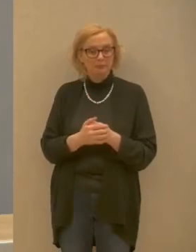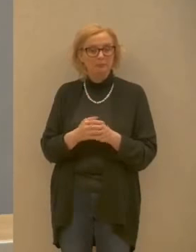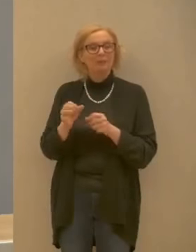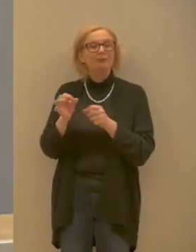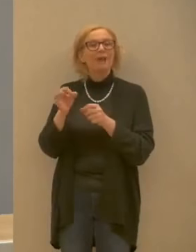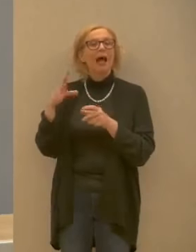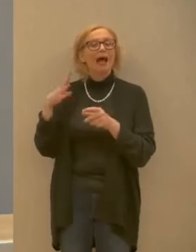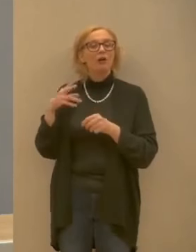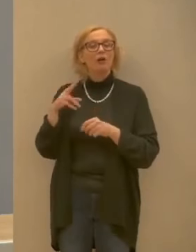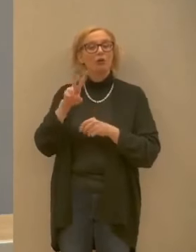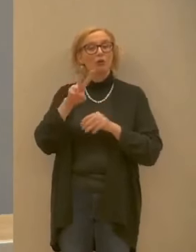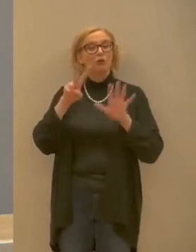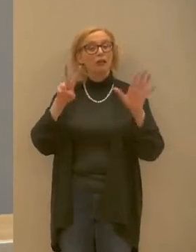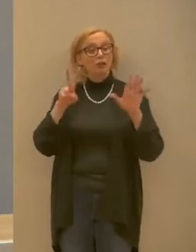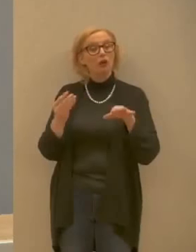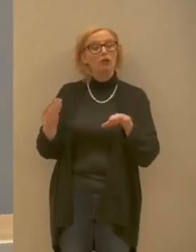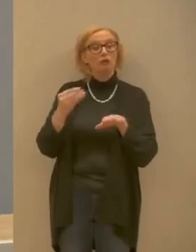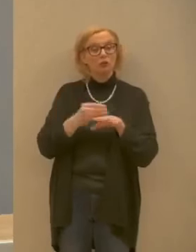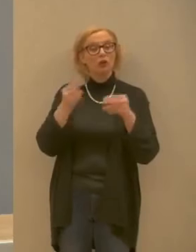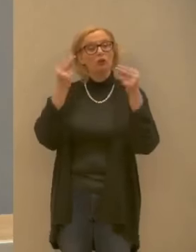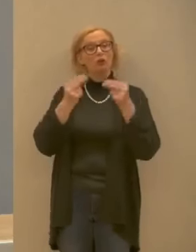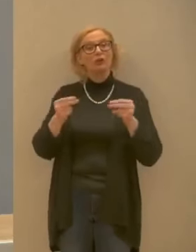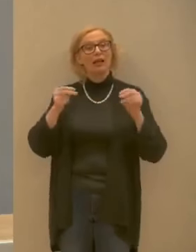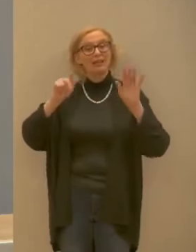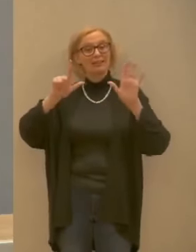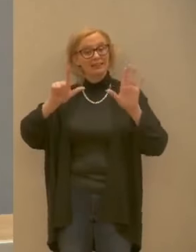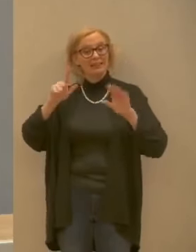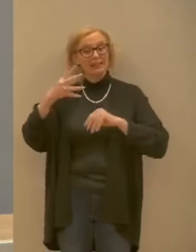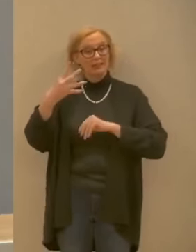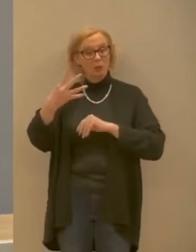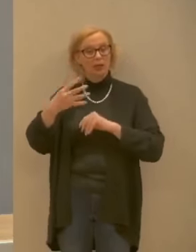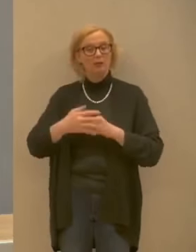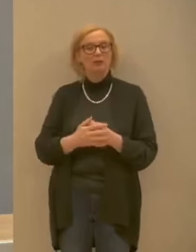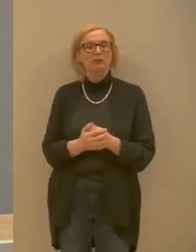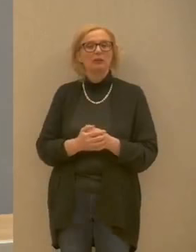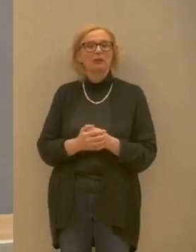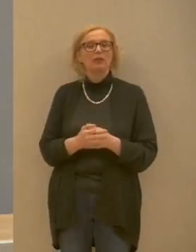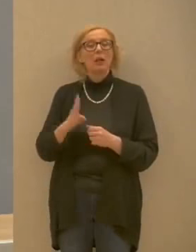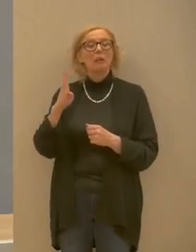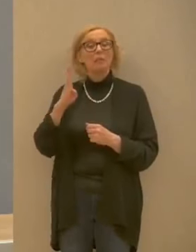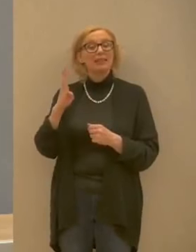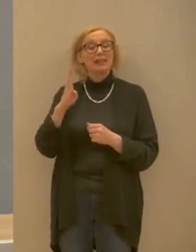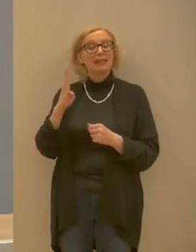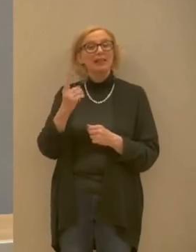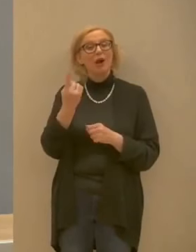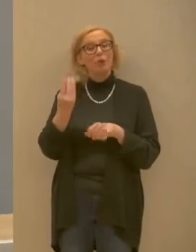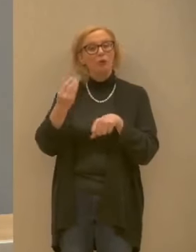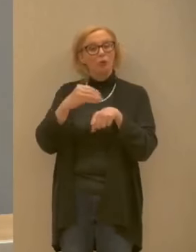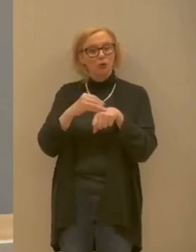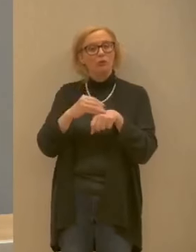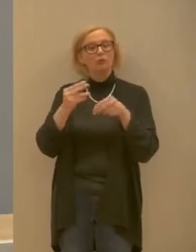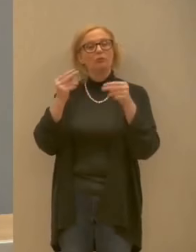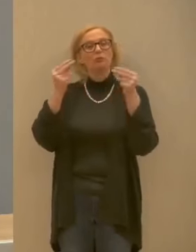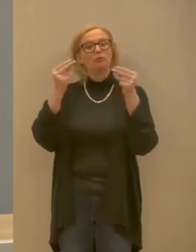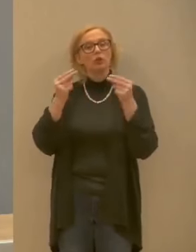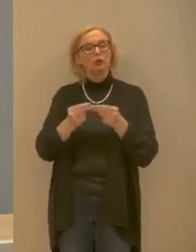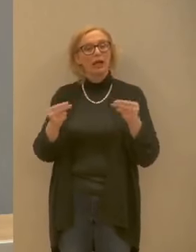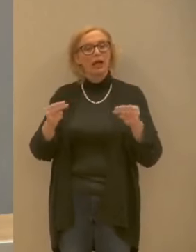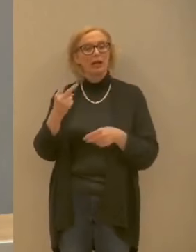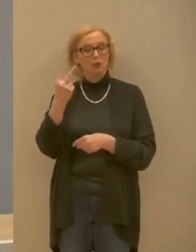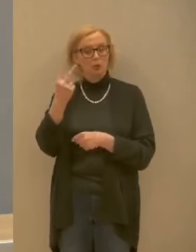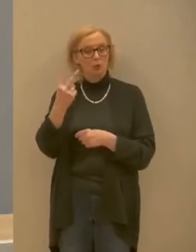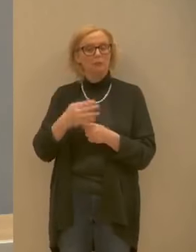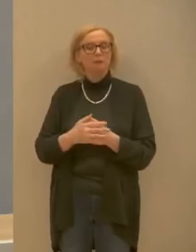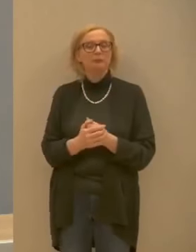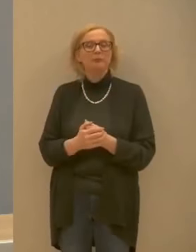Arco 28 in più totale 74 a Baselga un caso in più per un totale di